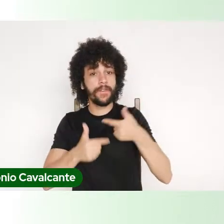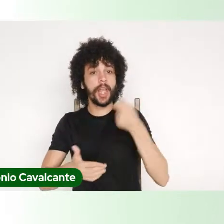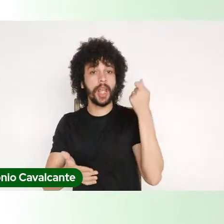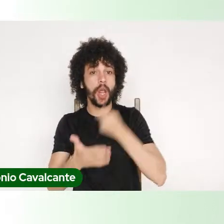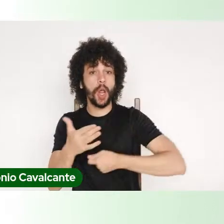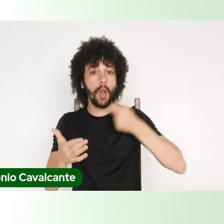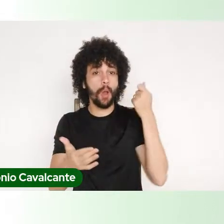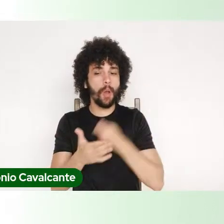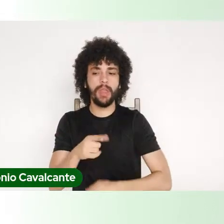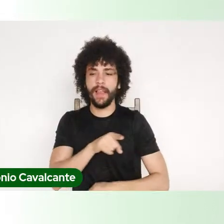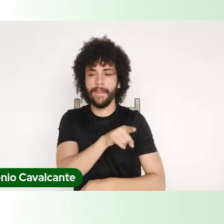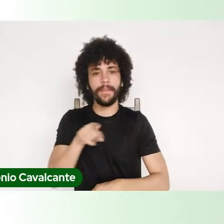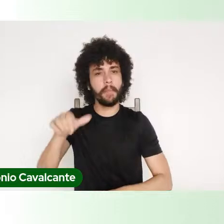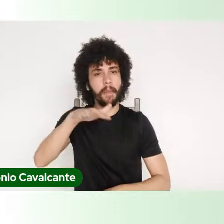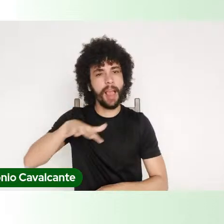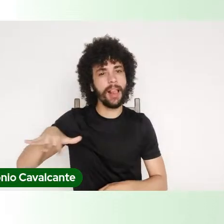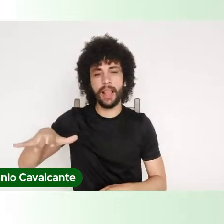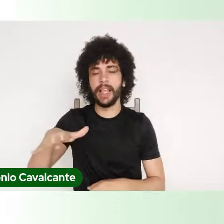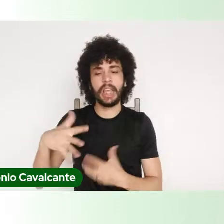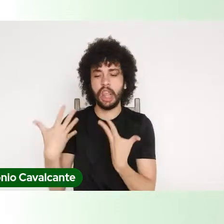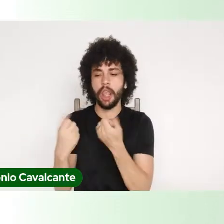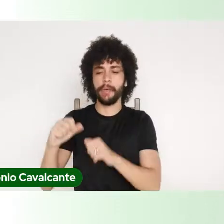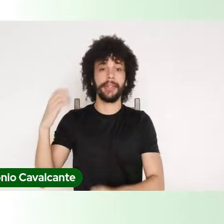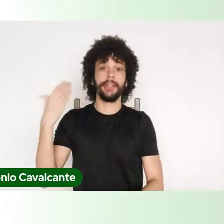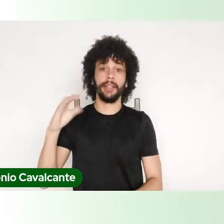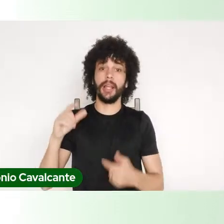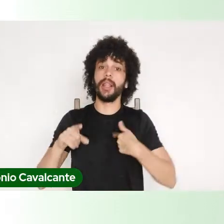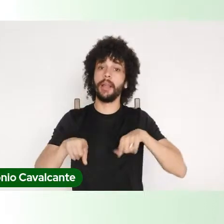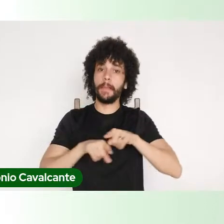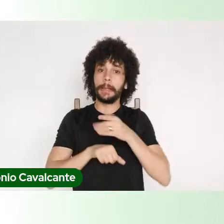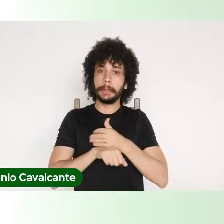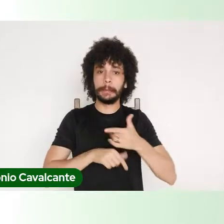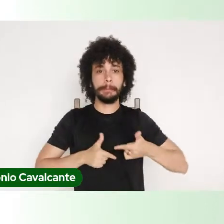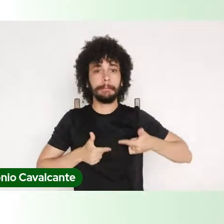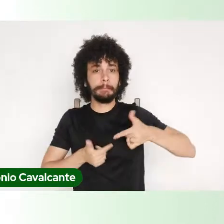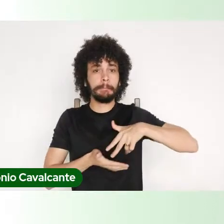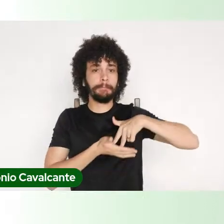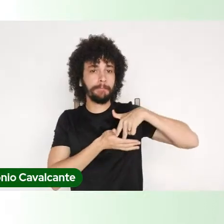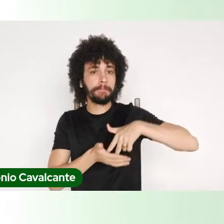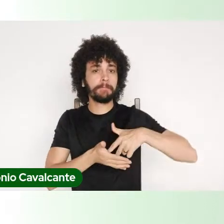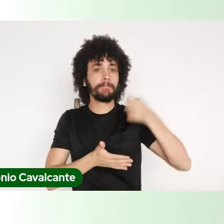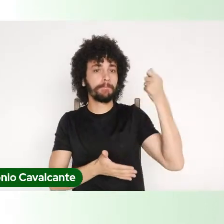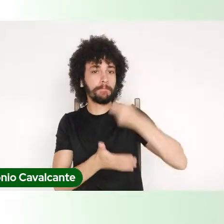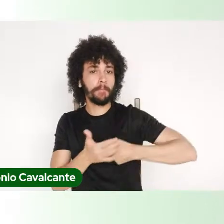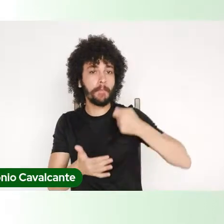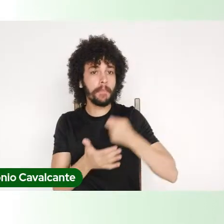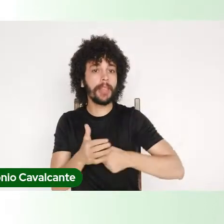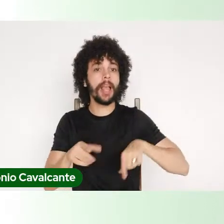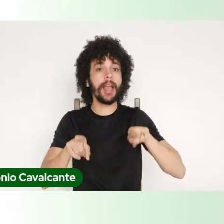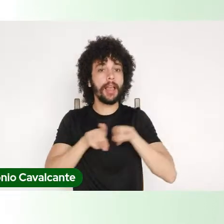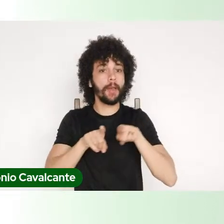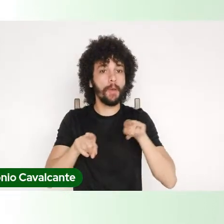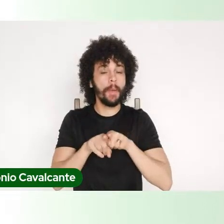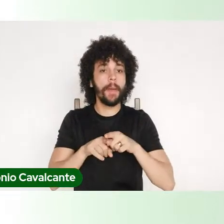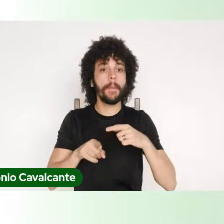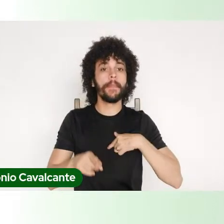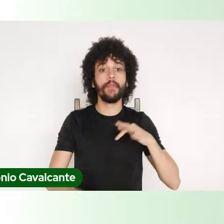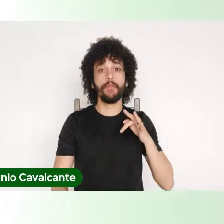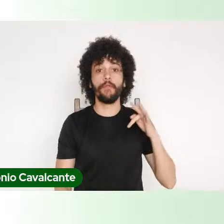negacionista e nos prepararmos para a resistência, e nos prepararmos para um futuro,